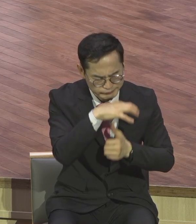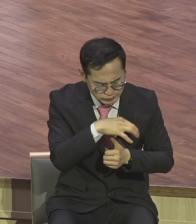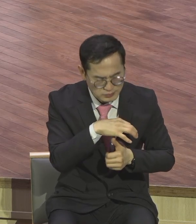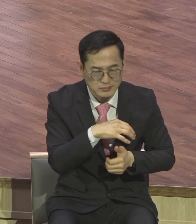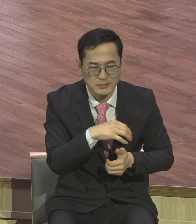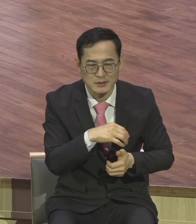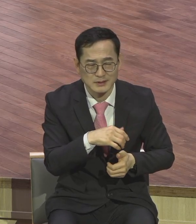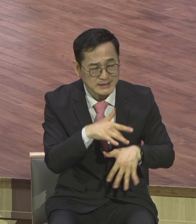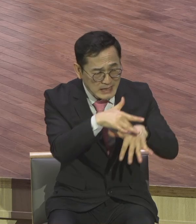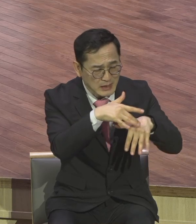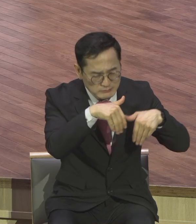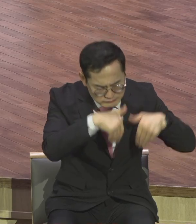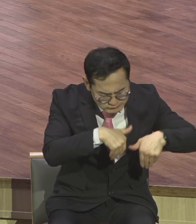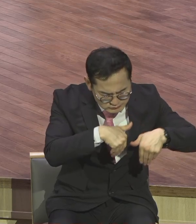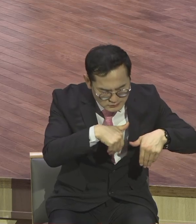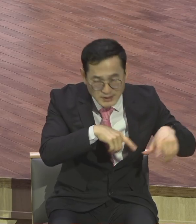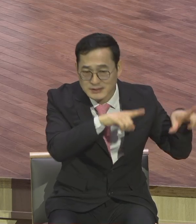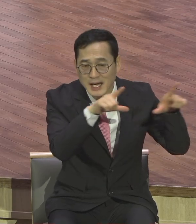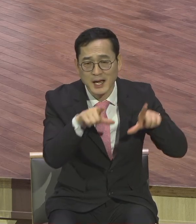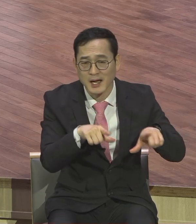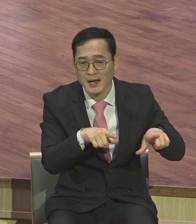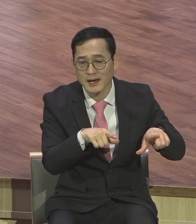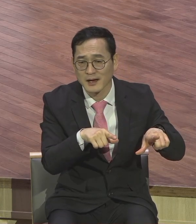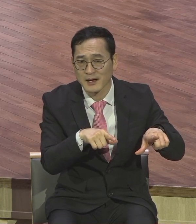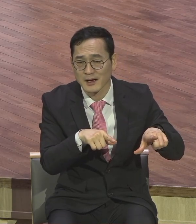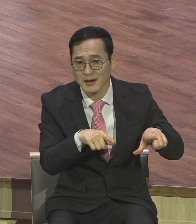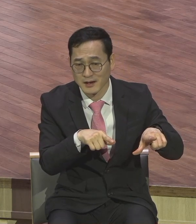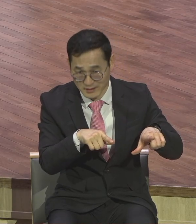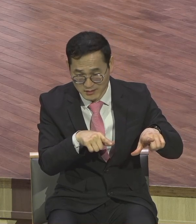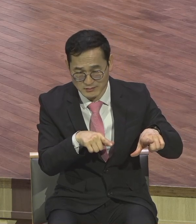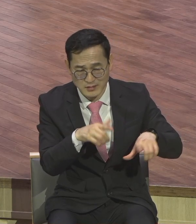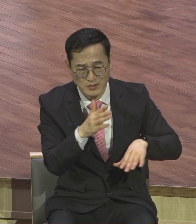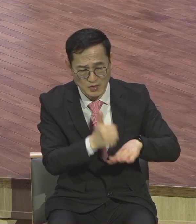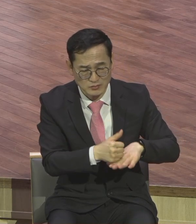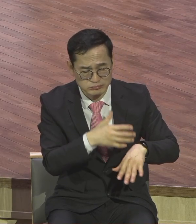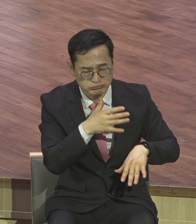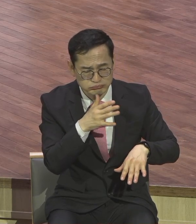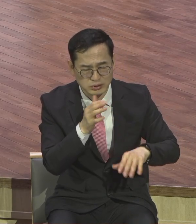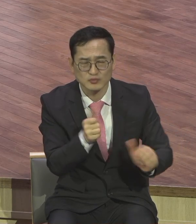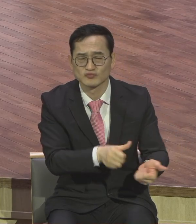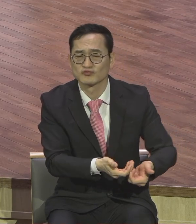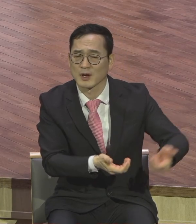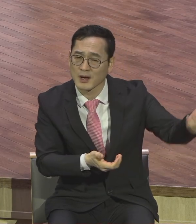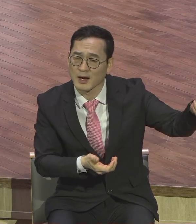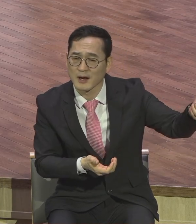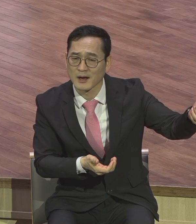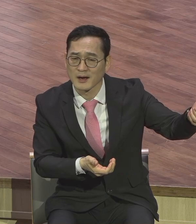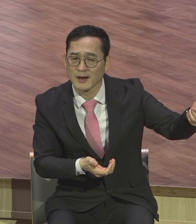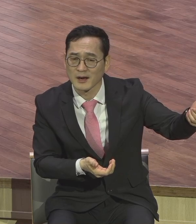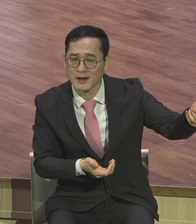온갖 저주 속에 살다가 갈 수밖에 없는 그 인간의 구원을 해달라는 그게 아니었어요